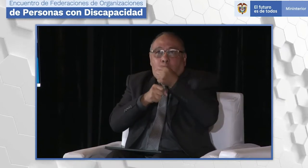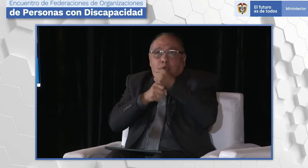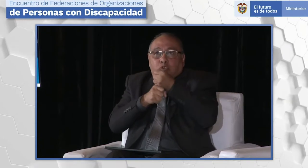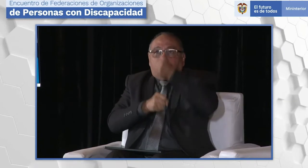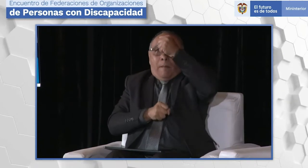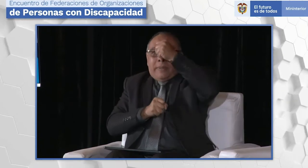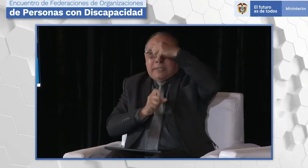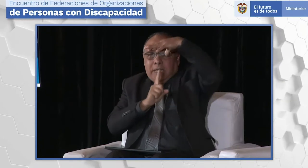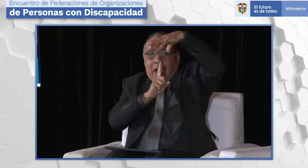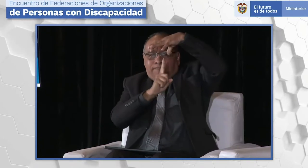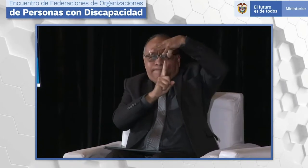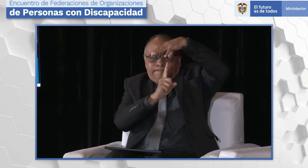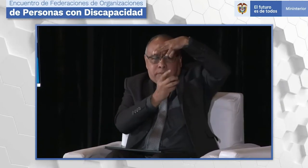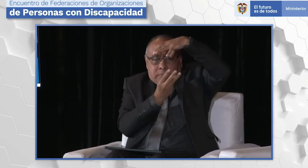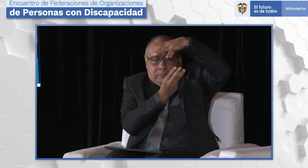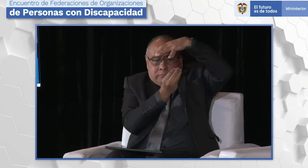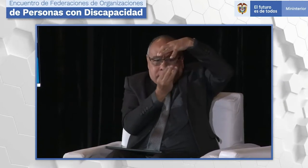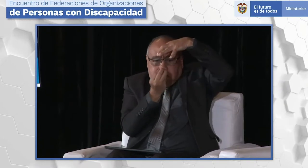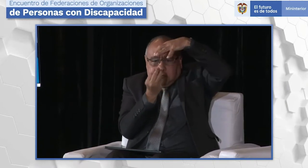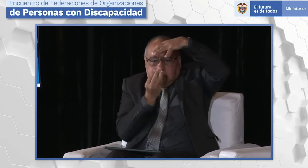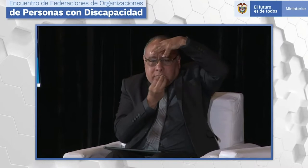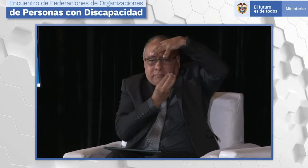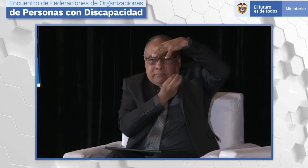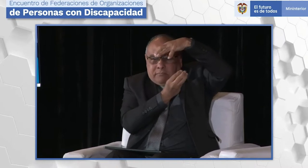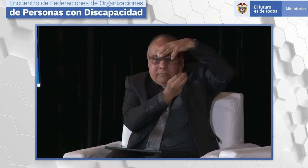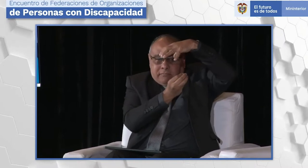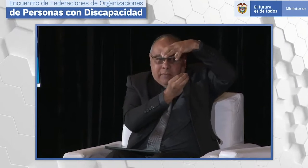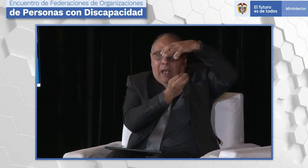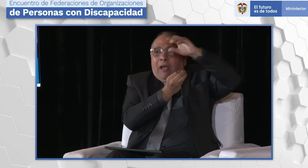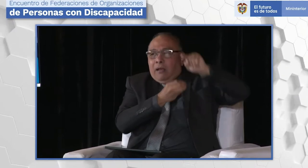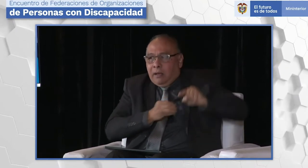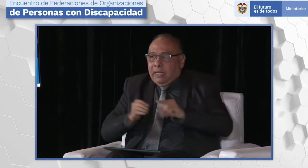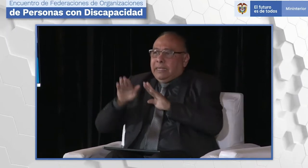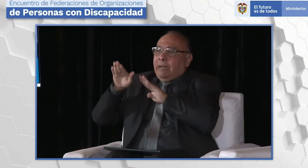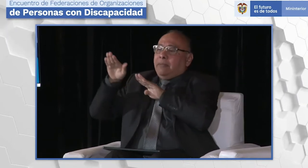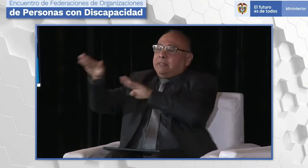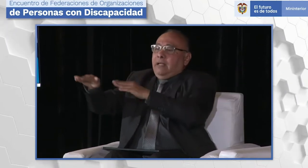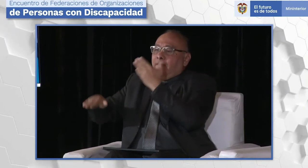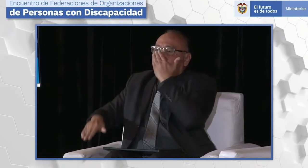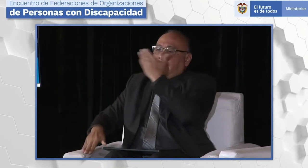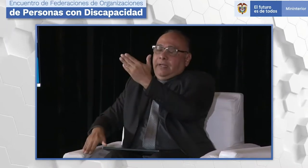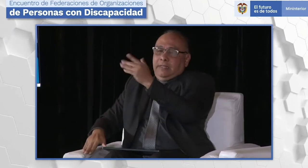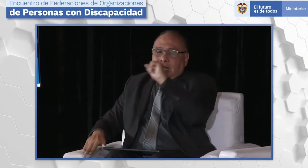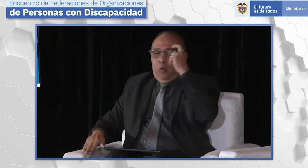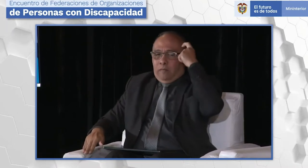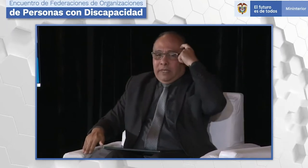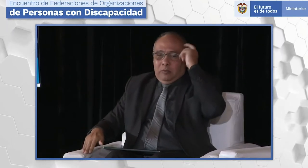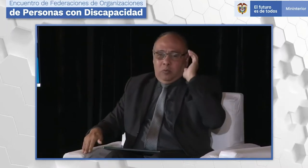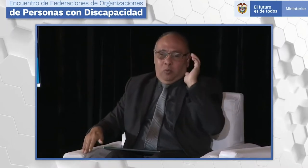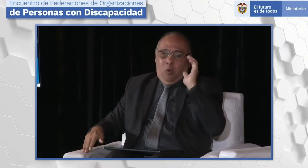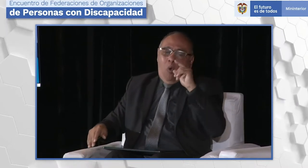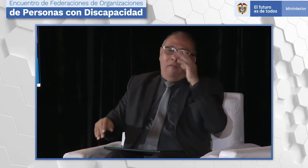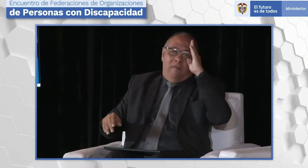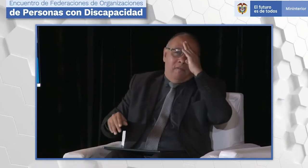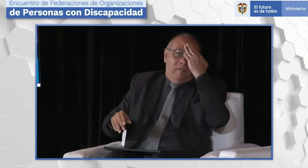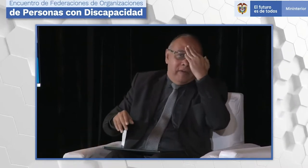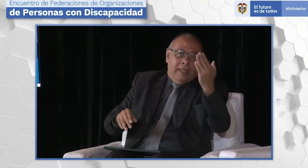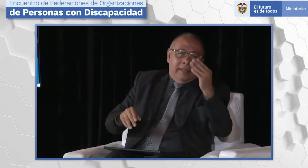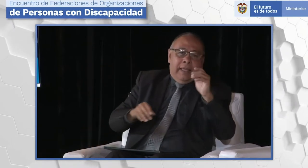Entonces, cuando estamos en la federación, digamos que la sombrilla que nos acoge, que estamos allí, son las asociaciones y estamos,